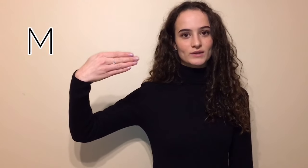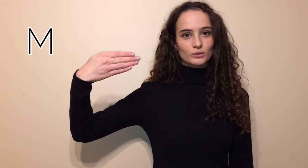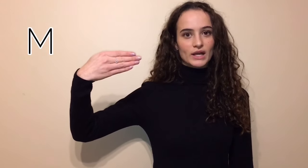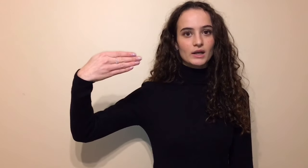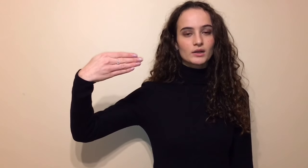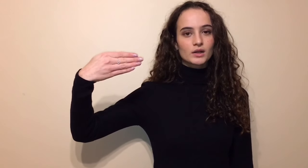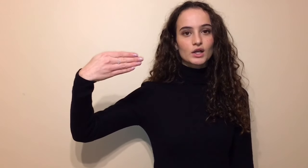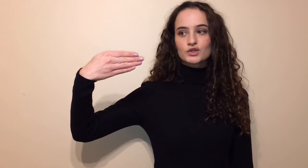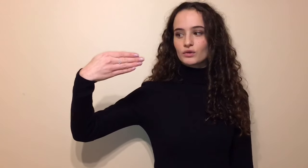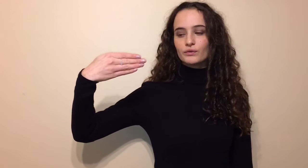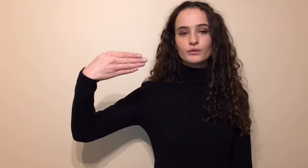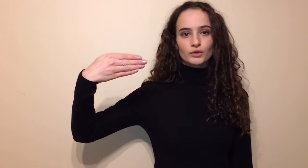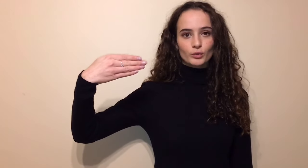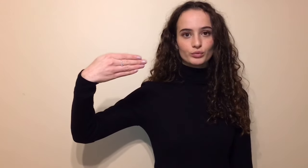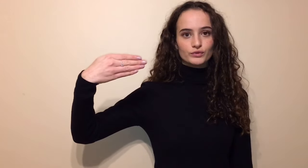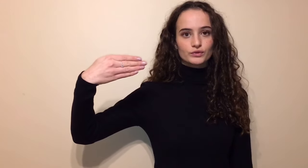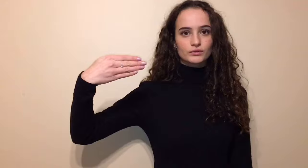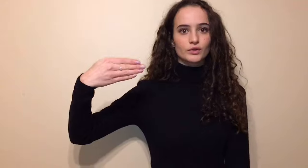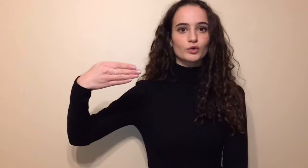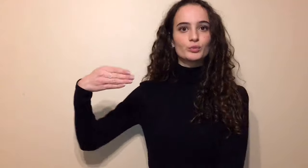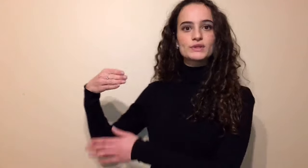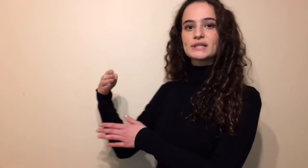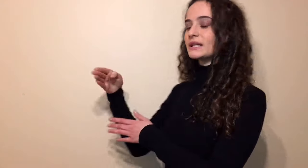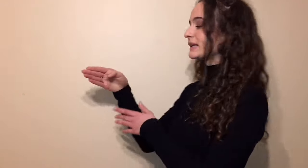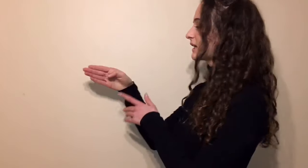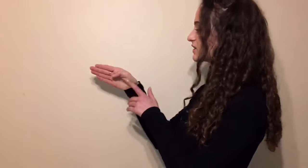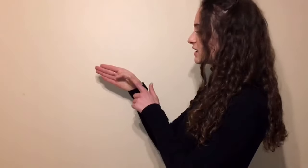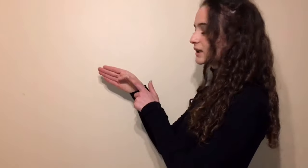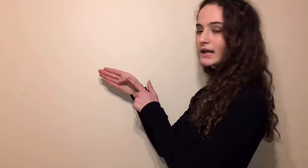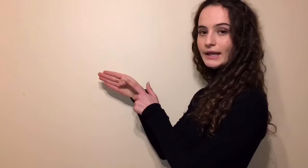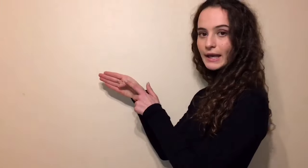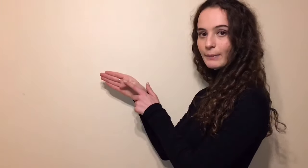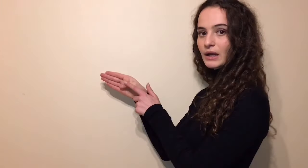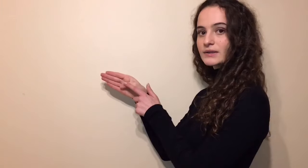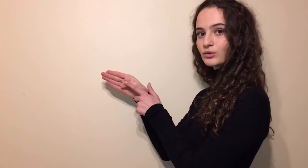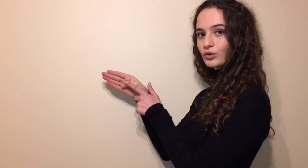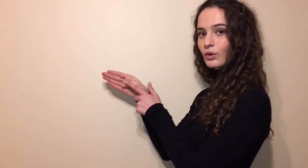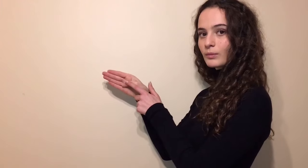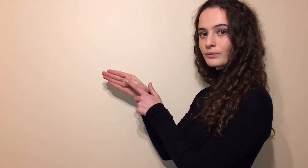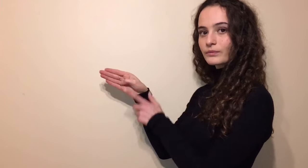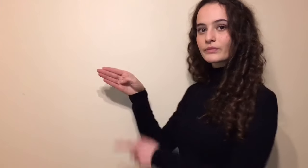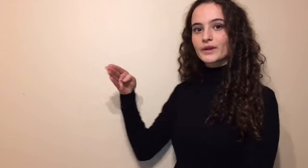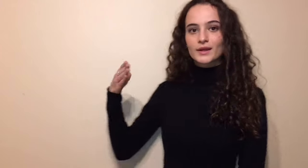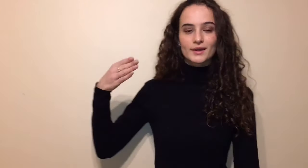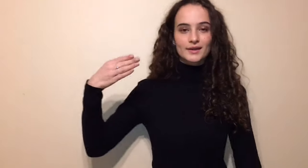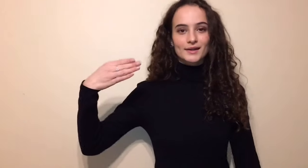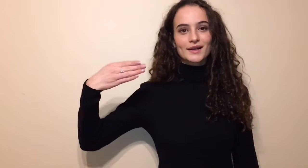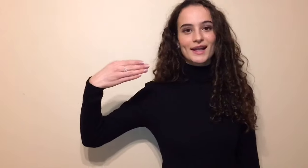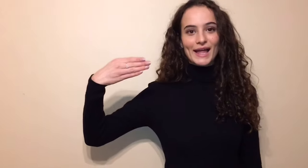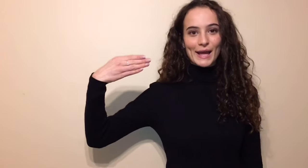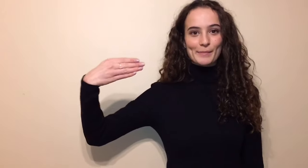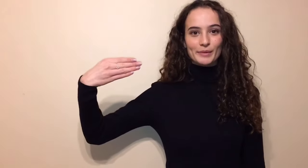'horizontale, sauf votre pouce. Votre pouce est caché derrière par les autres doigts. M.